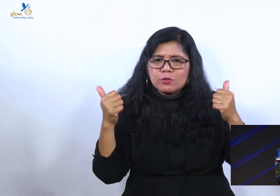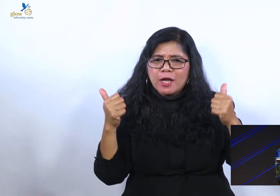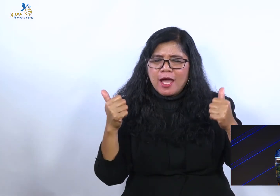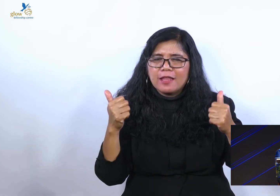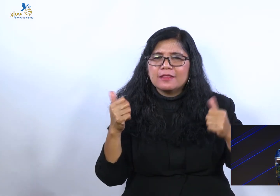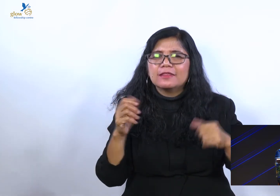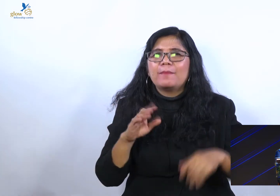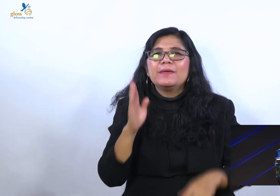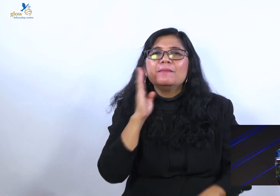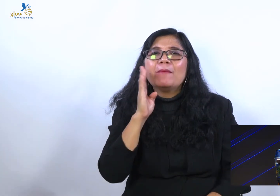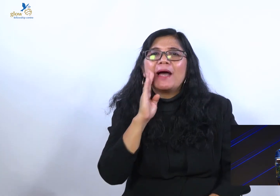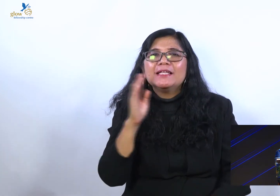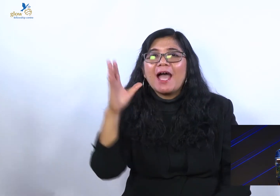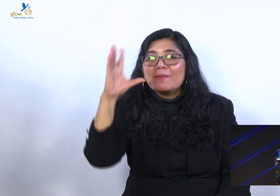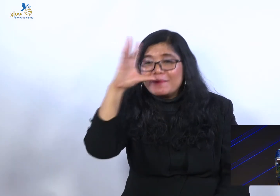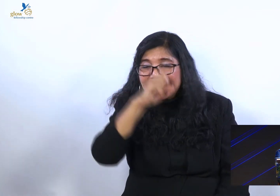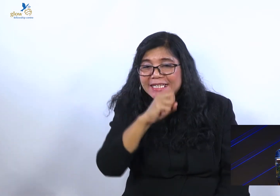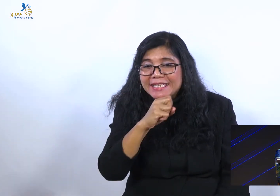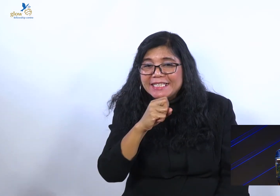Hello.